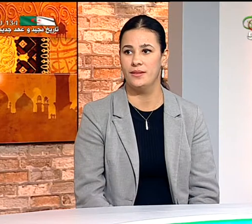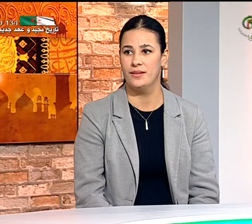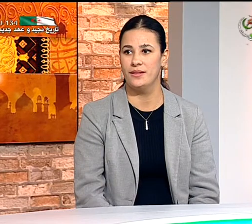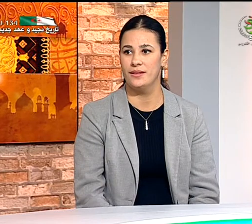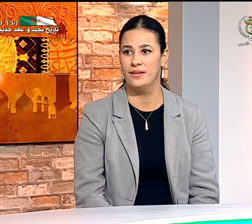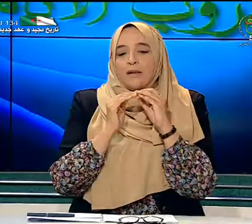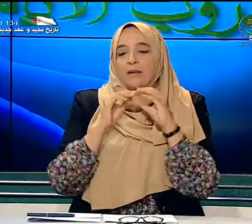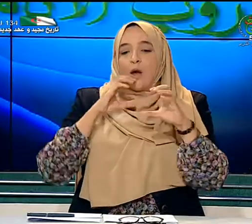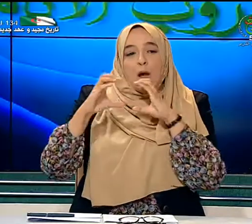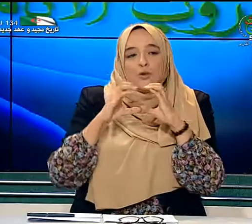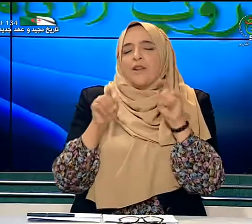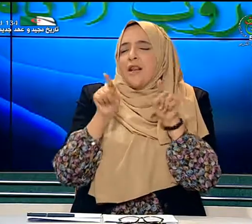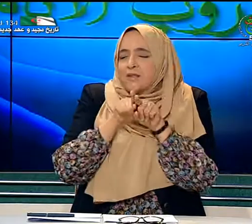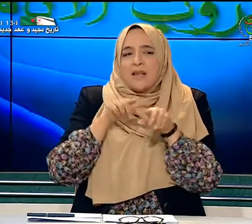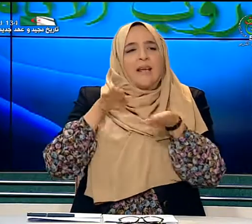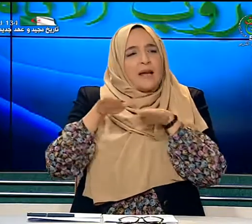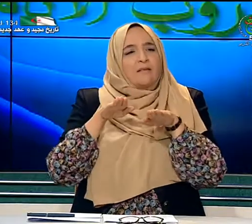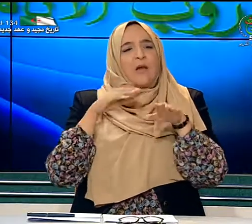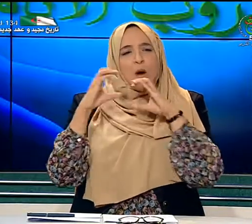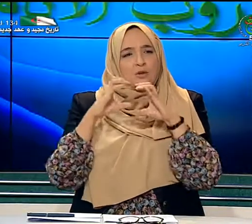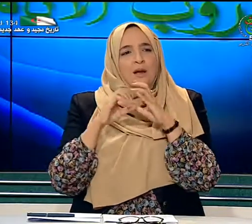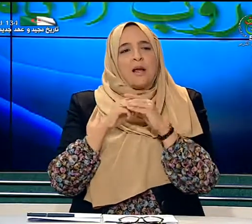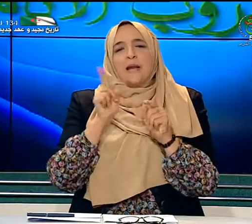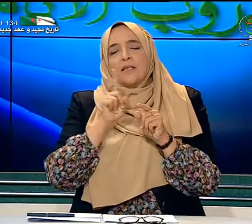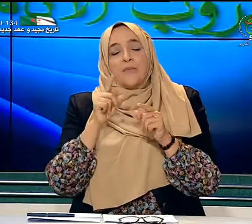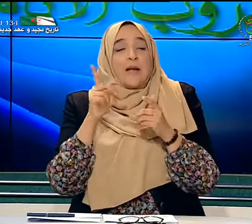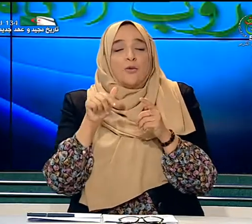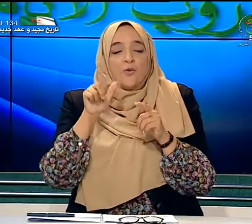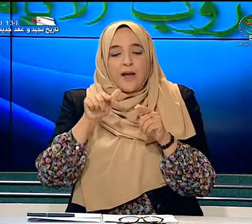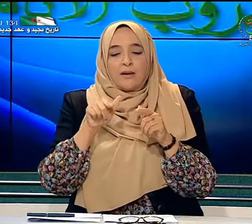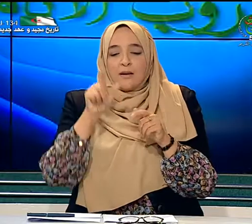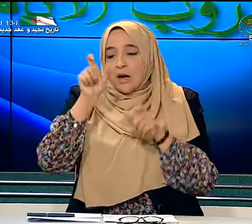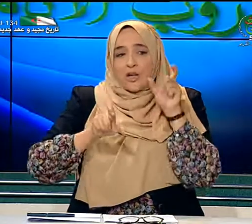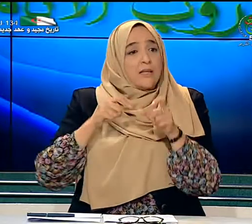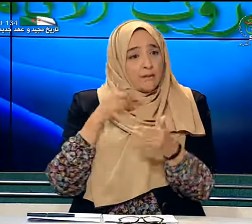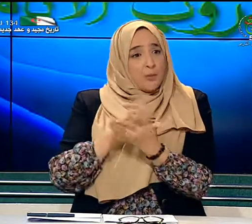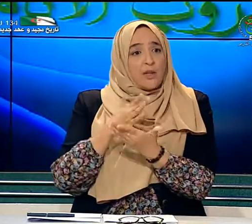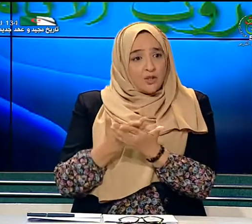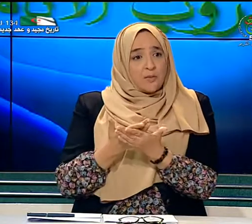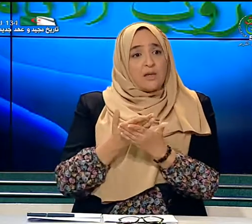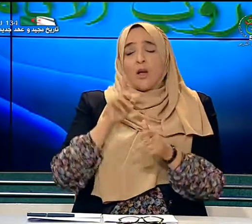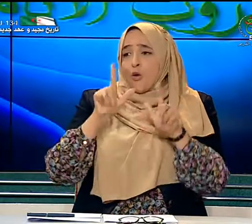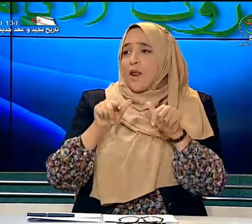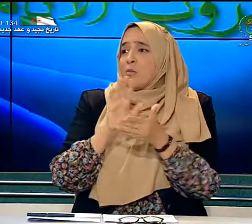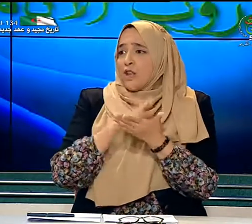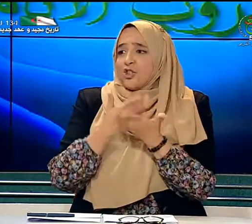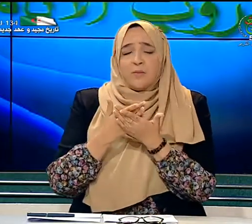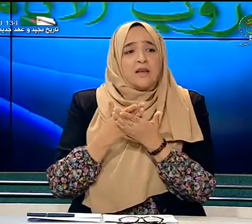يعني التواصل نفس طريقة التواصل لأنه هناك أشخاص حتى المترجمين هناك مترجمين